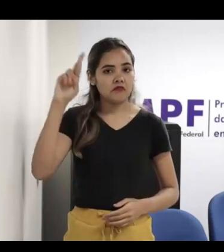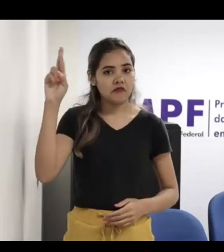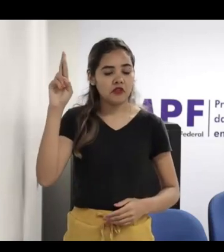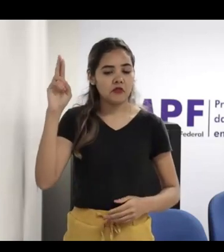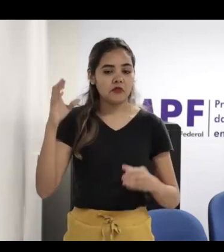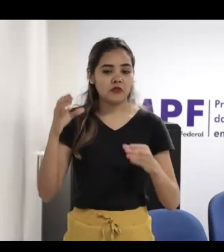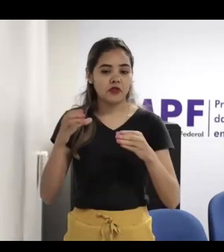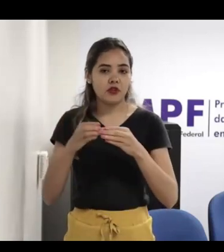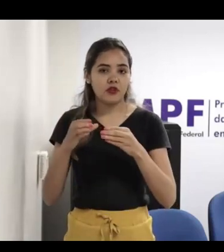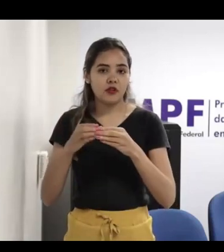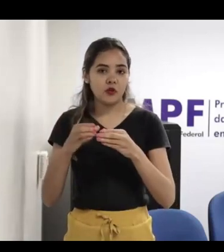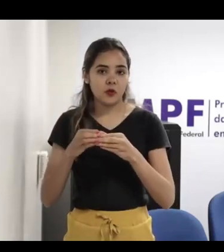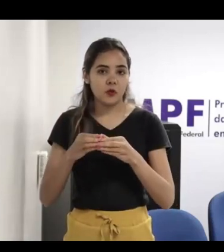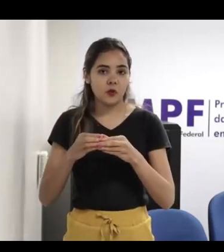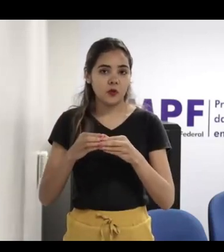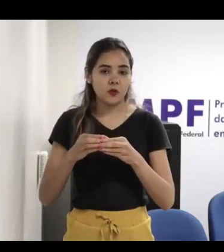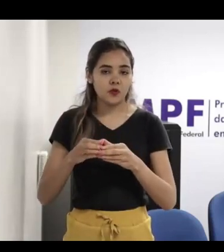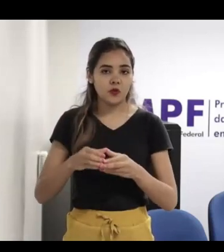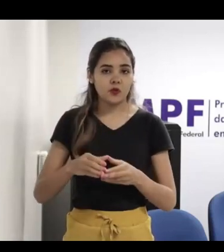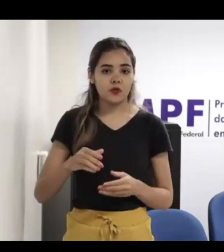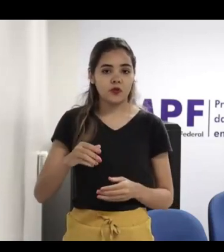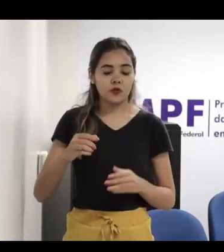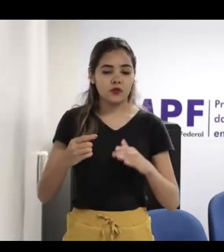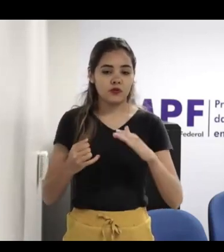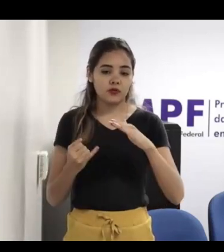-Governamental do Tildenfar Brasil.